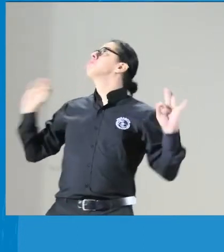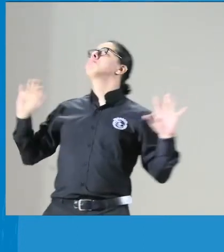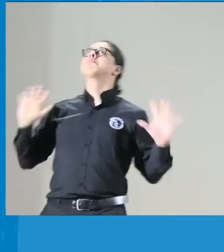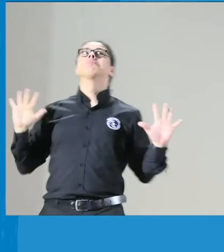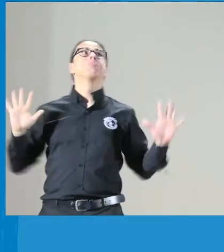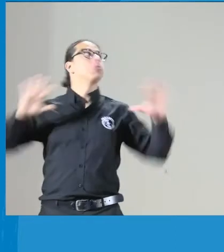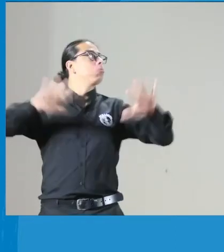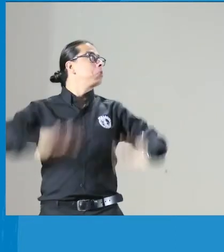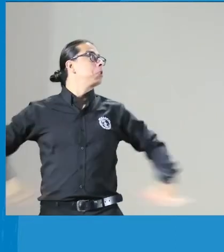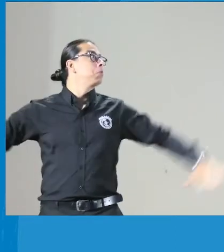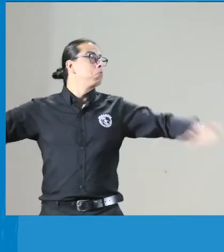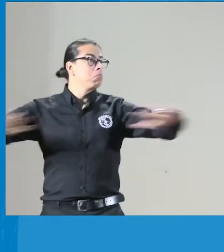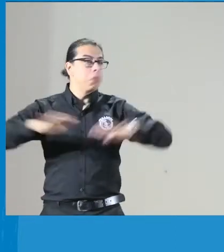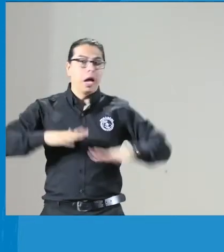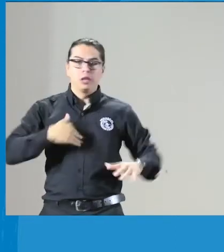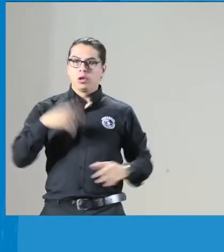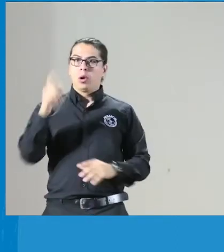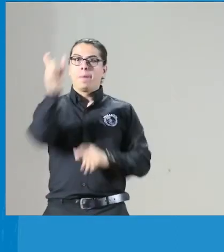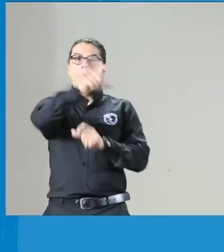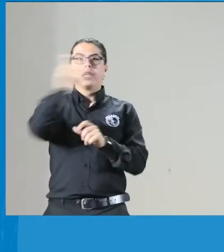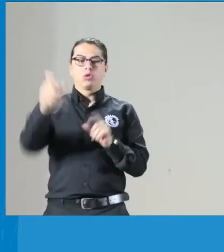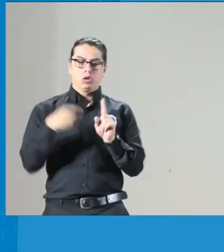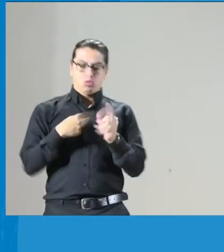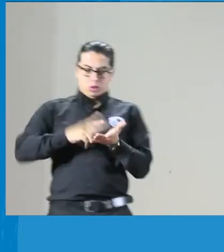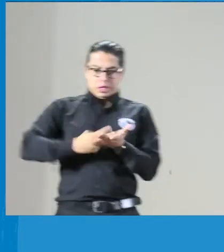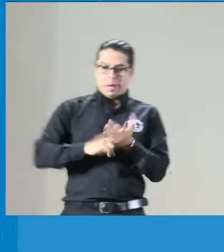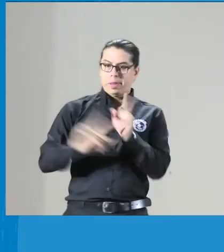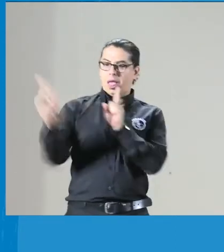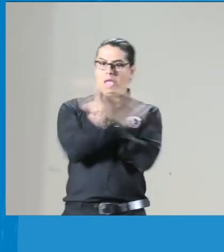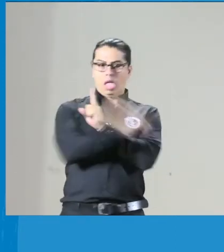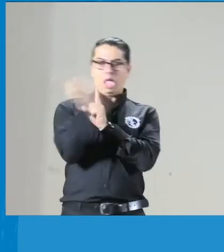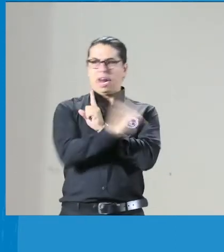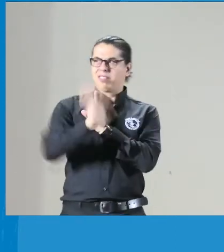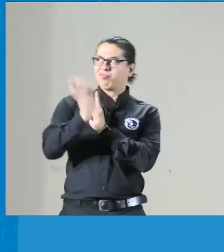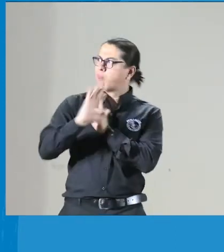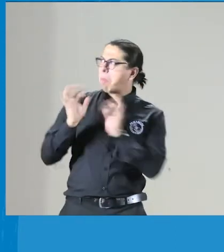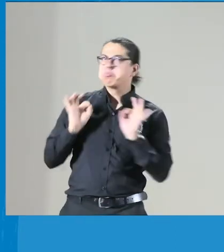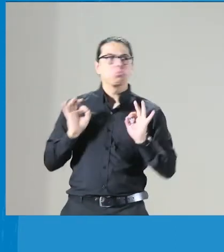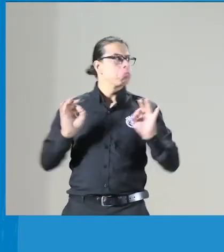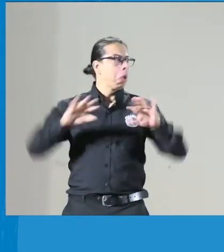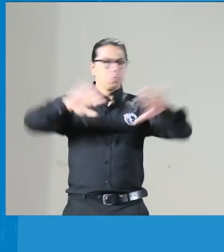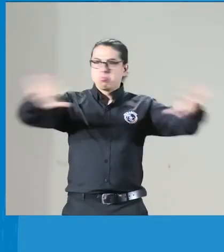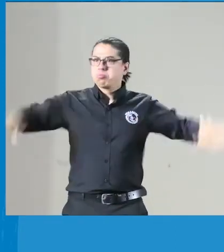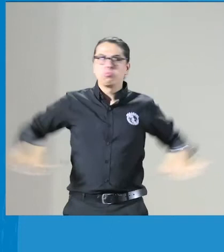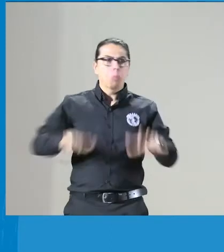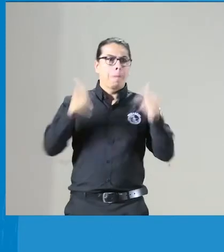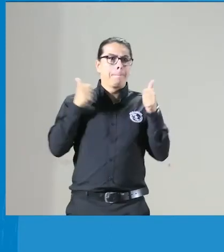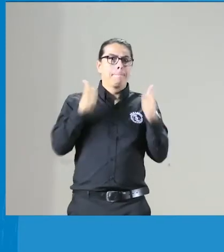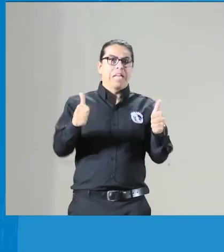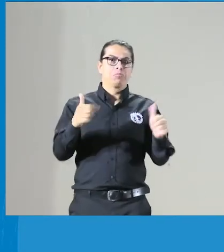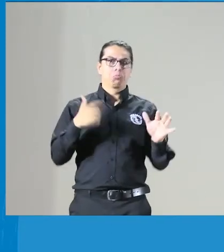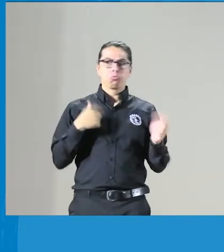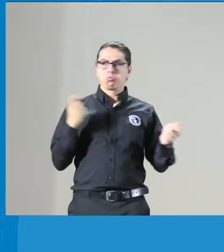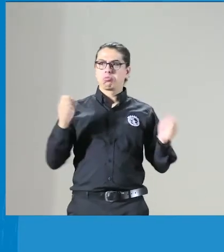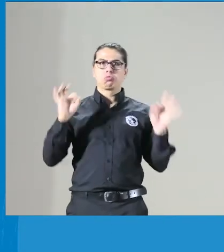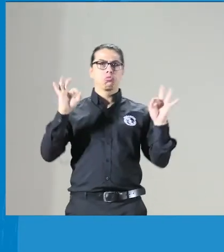Ya tengo la ubicación de las personas sordas, la iluminación, el espacio. Ya ubiqué que la